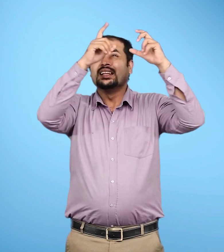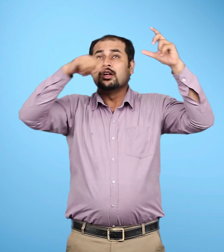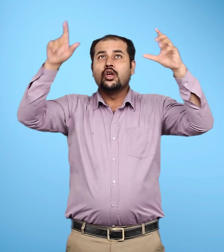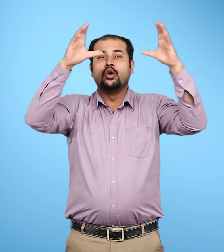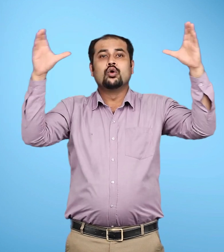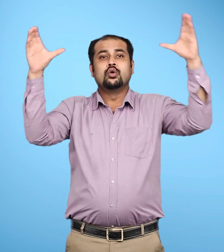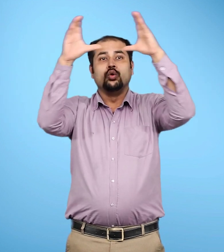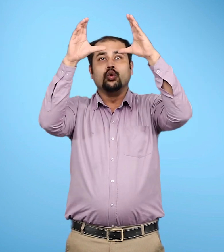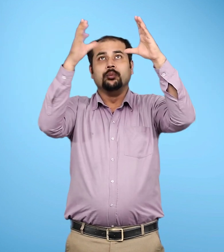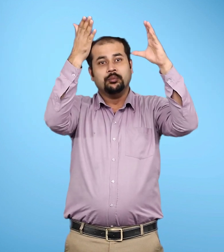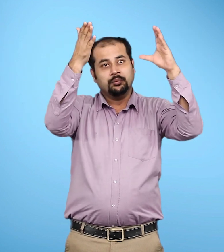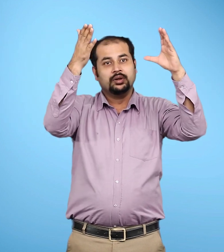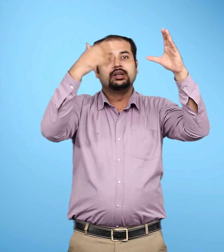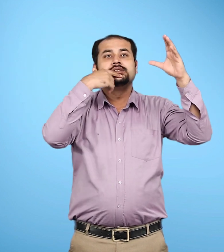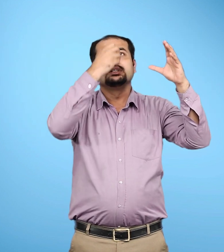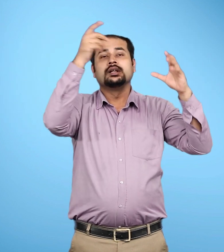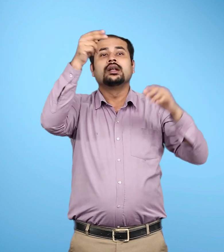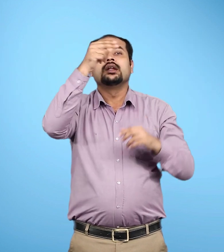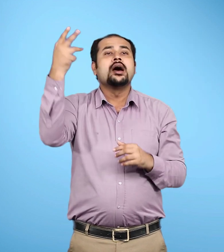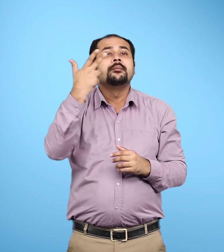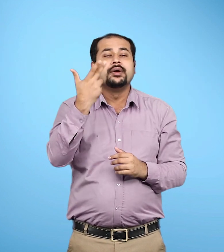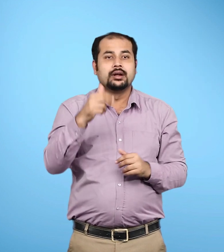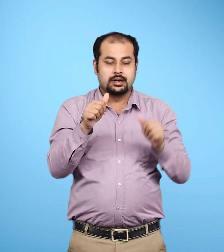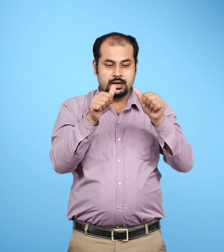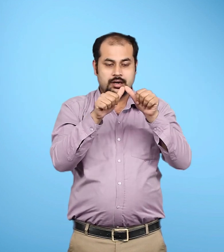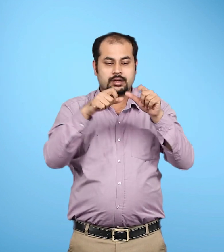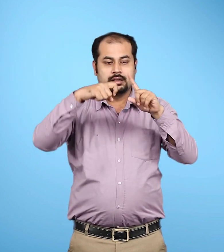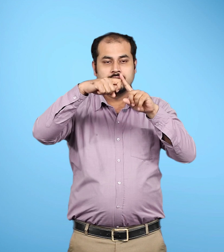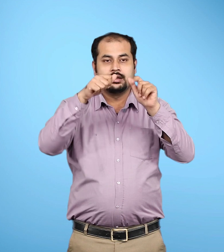यह पट्टी आकाश गंगा यानी मिल कीवे है